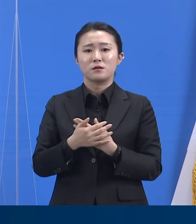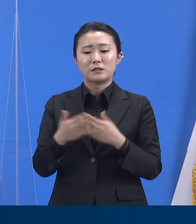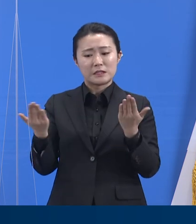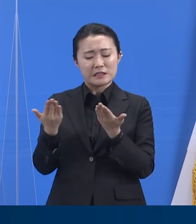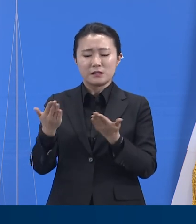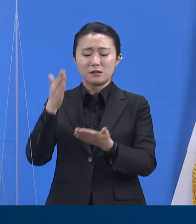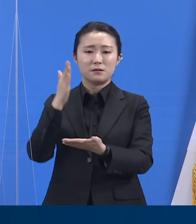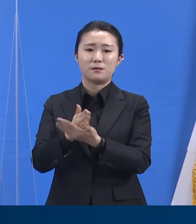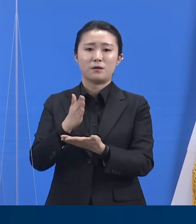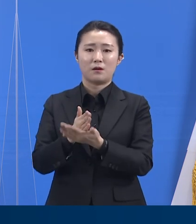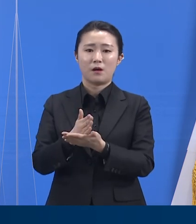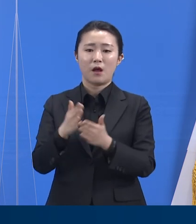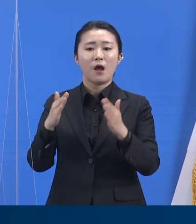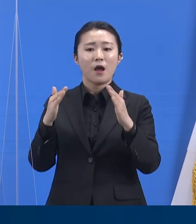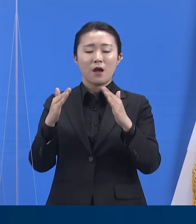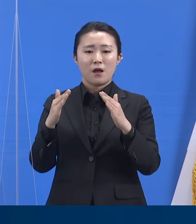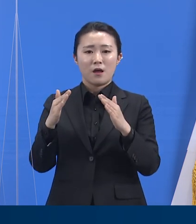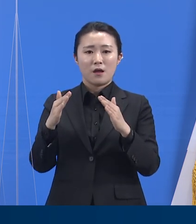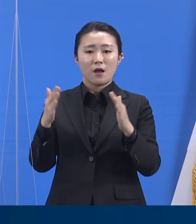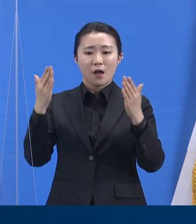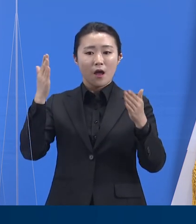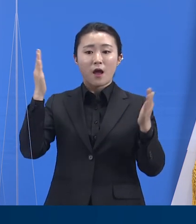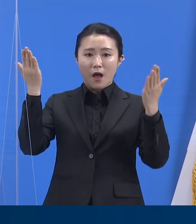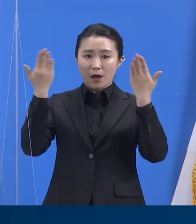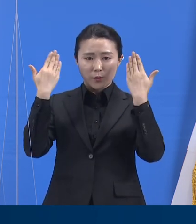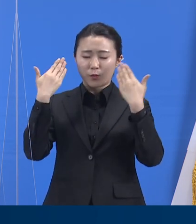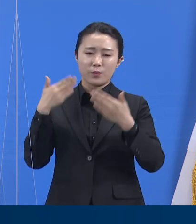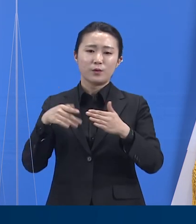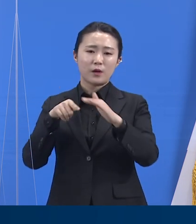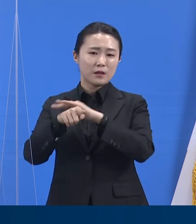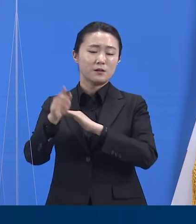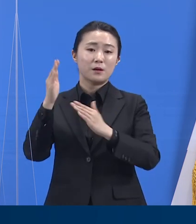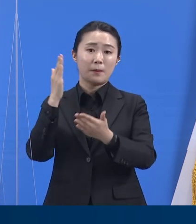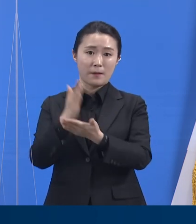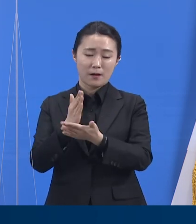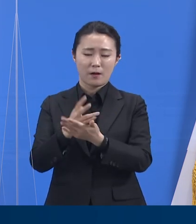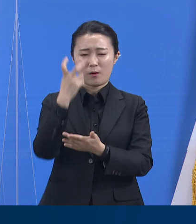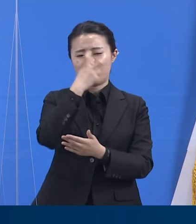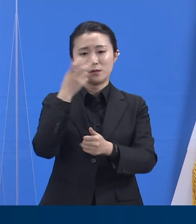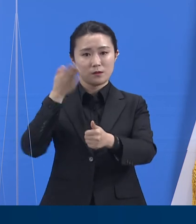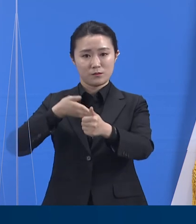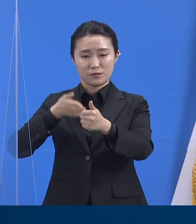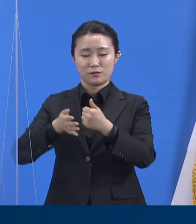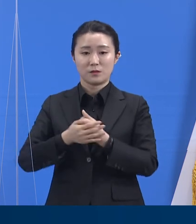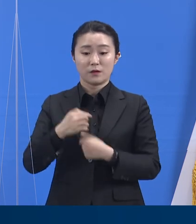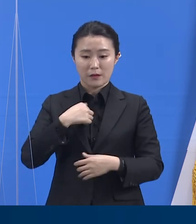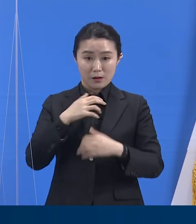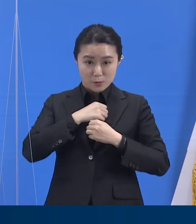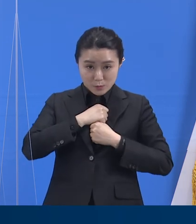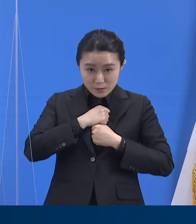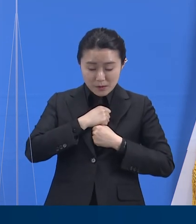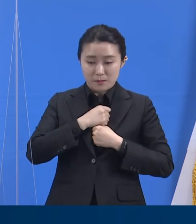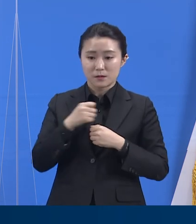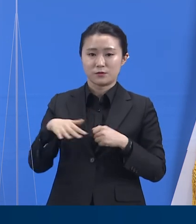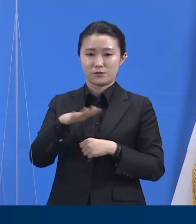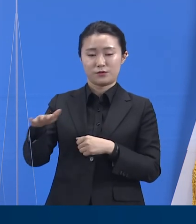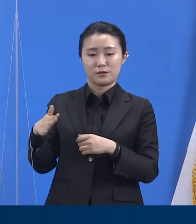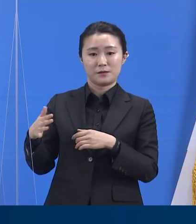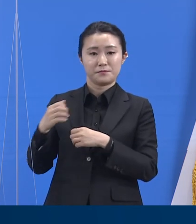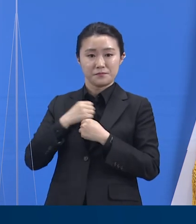증상이 있을 때 늦지 않게 대처하면 사랑하는 가족과 이웃을 지킬 수 있습니다. 감사합니다. 감사합니다. 감사합니다. 감사합니다.